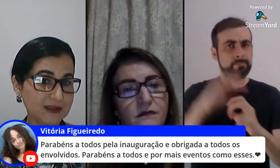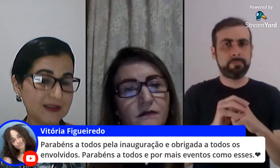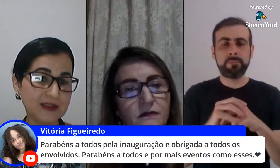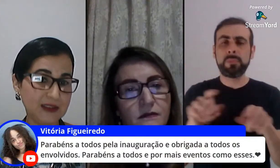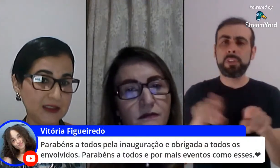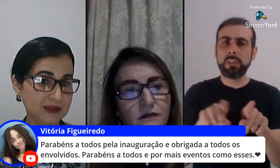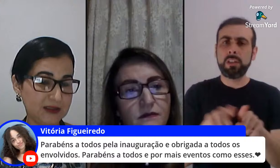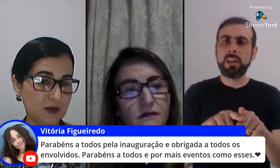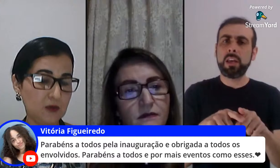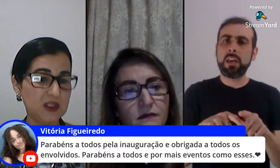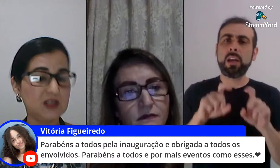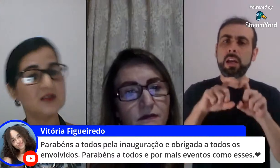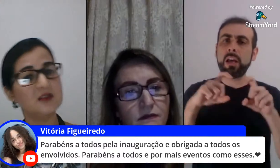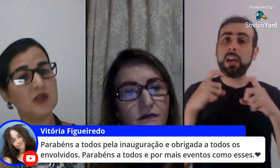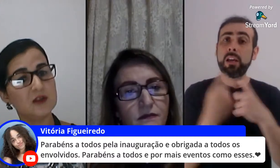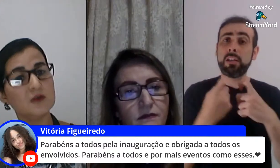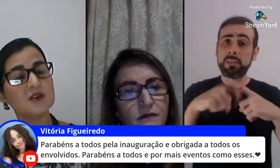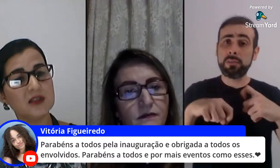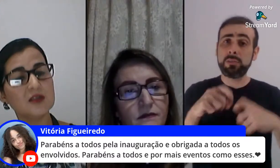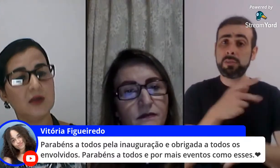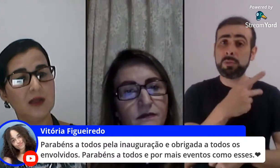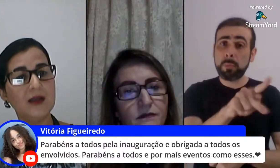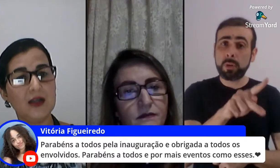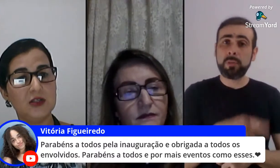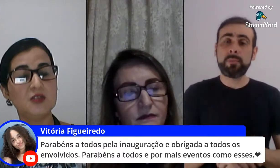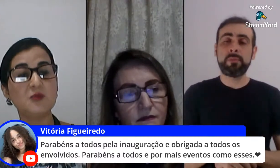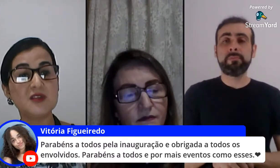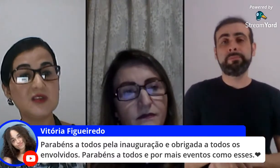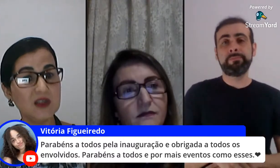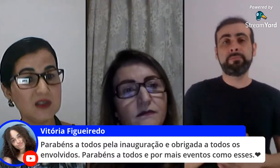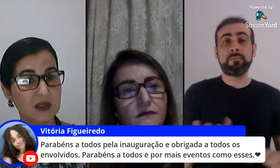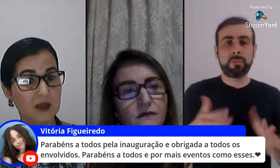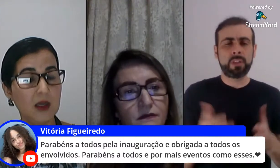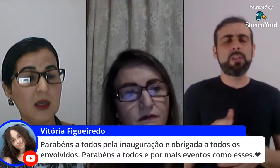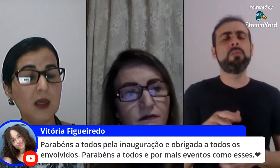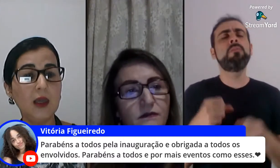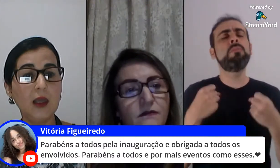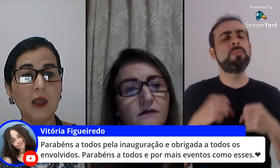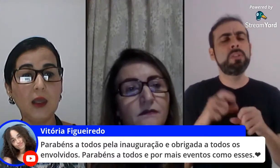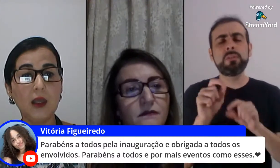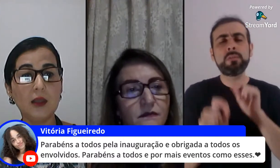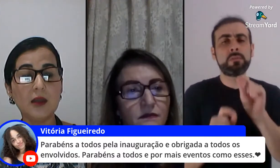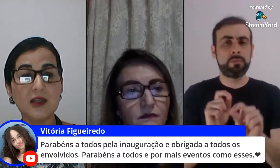delas das crianças ou seja as expressões da sexualidade a gente precisa